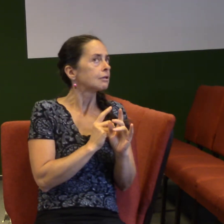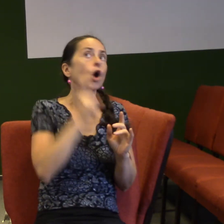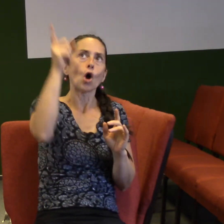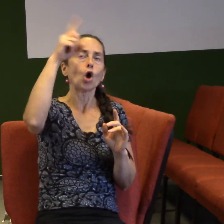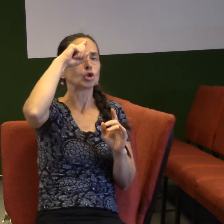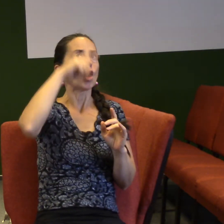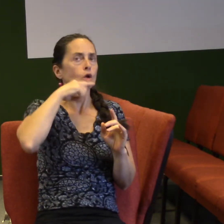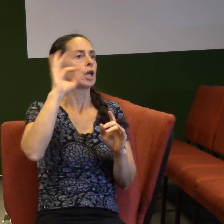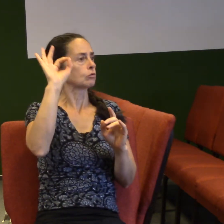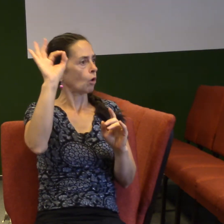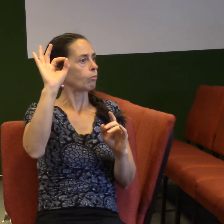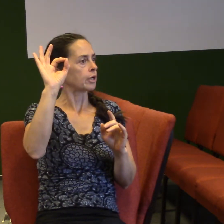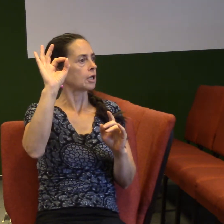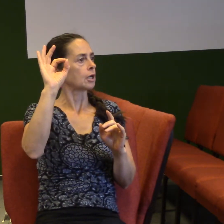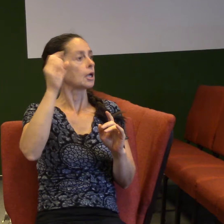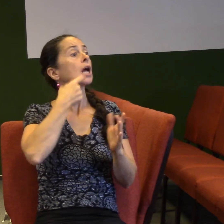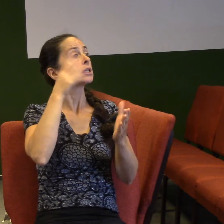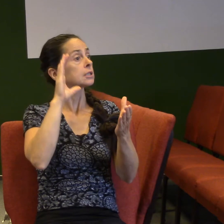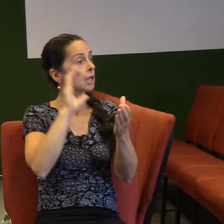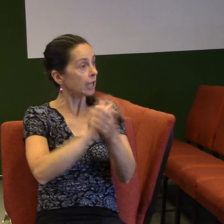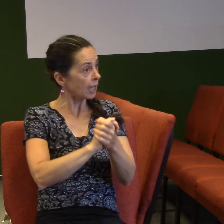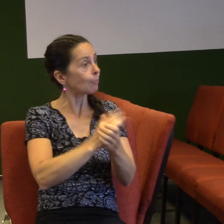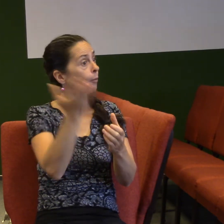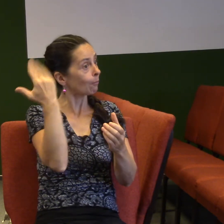to řekl. Dává nám ducha svatého, když ho to prosíme.